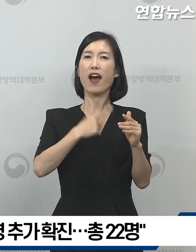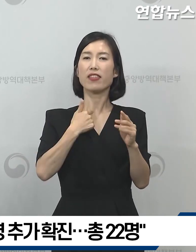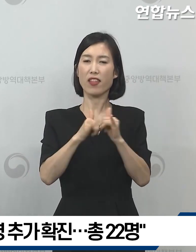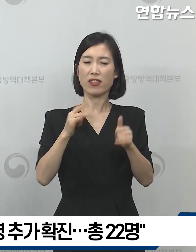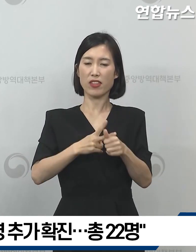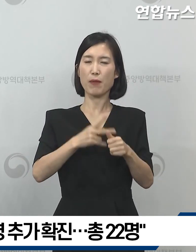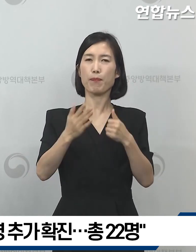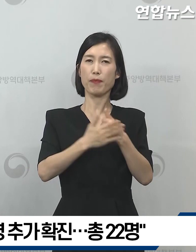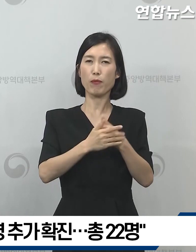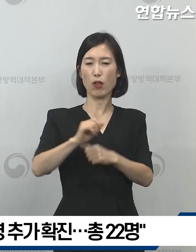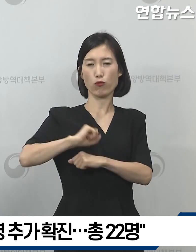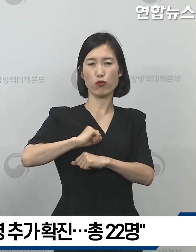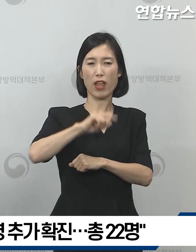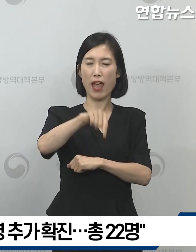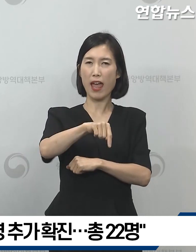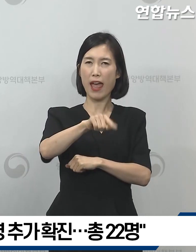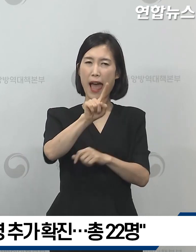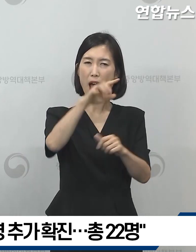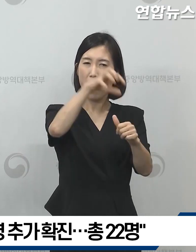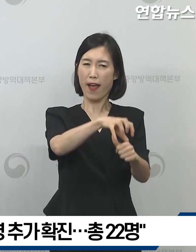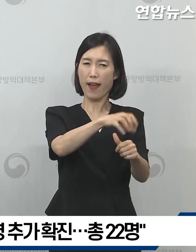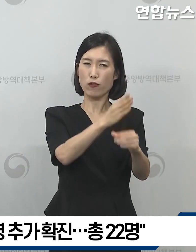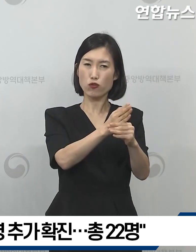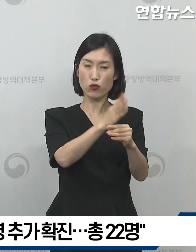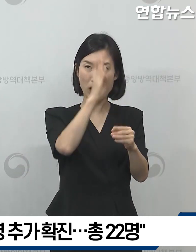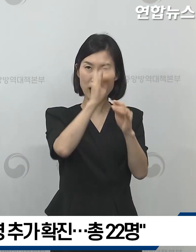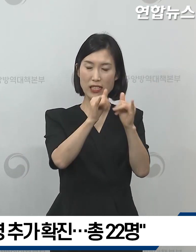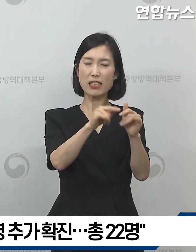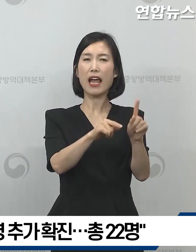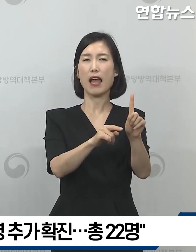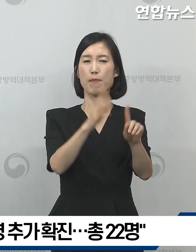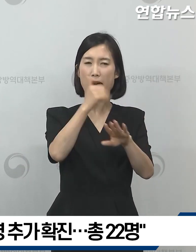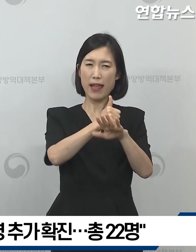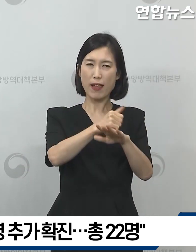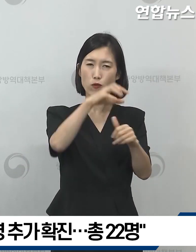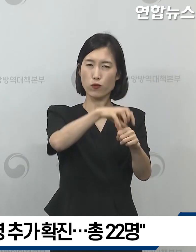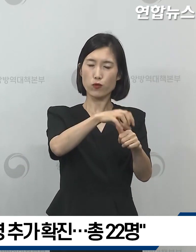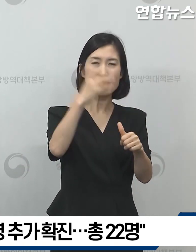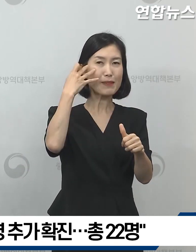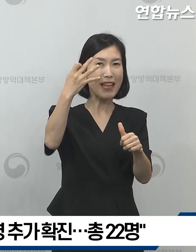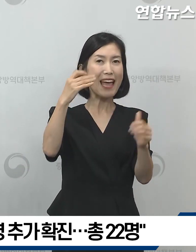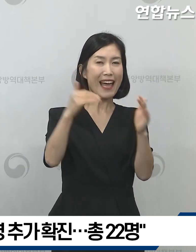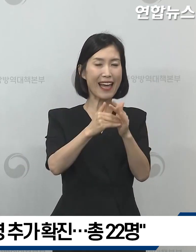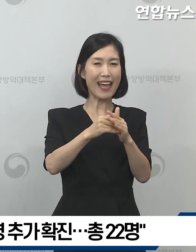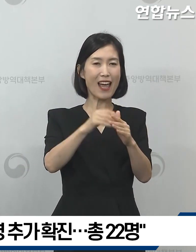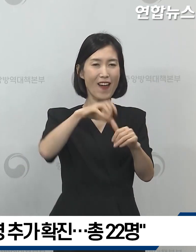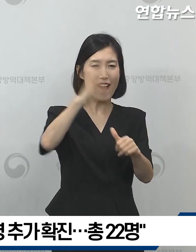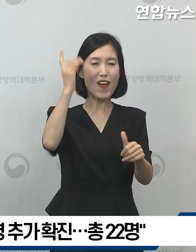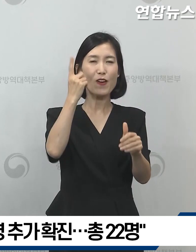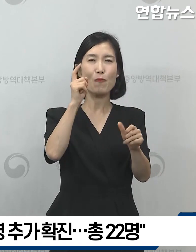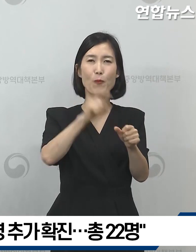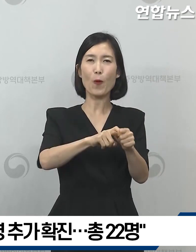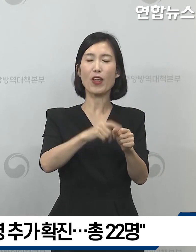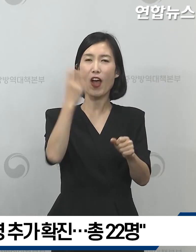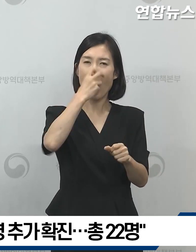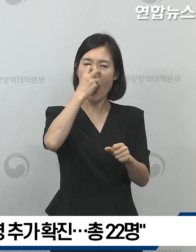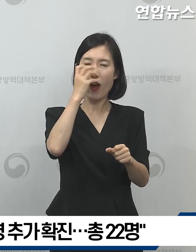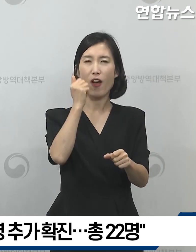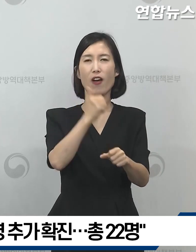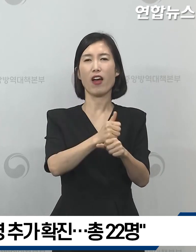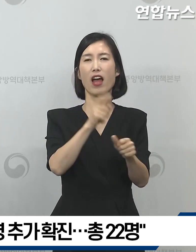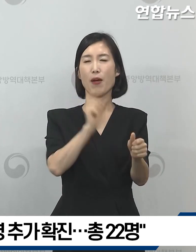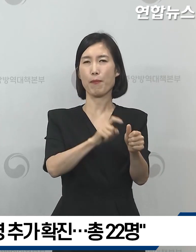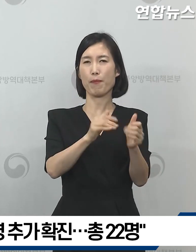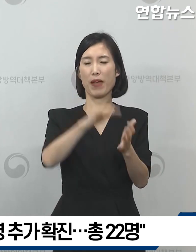격리 해제 전 검사에서 양성으로 추가 확진되어 현재까지 총 22명의